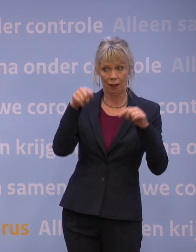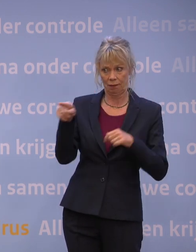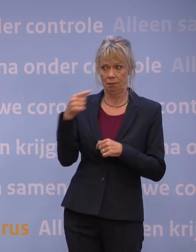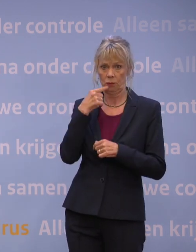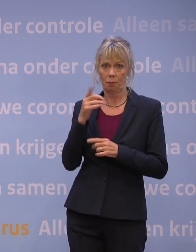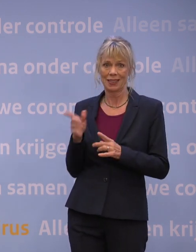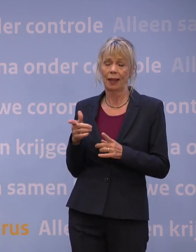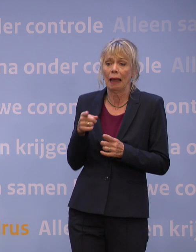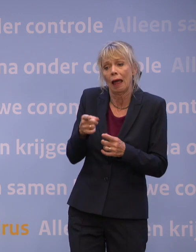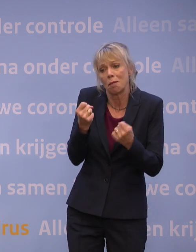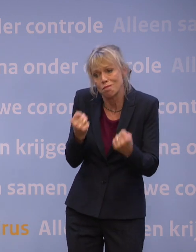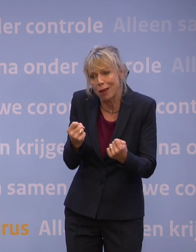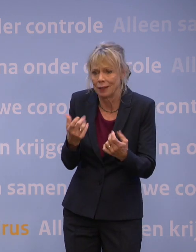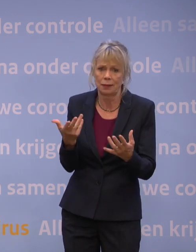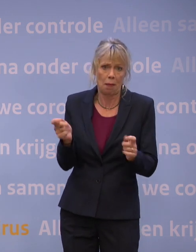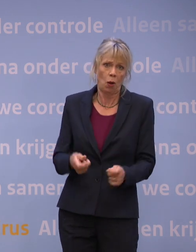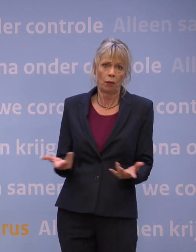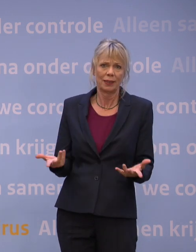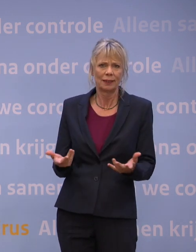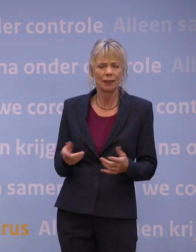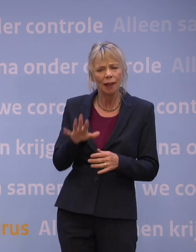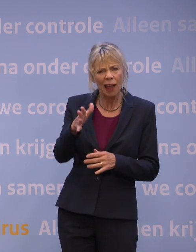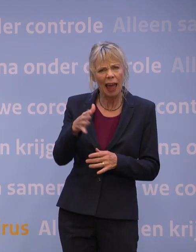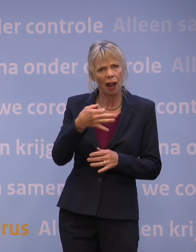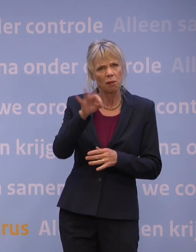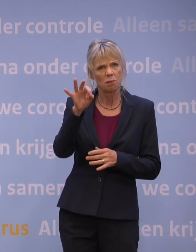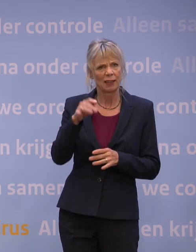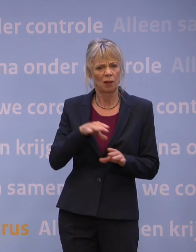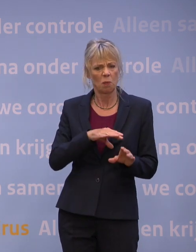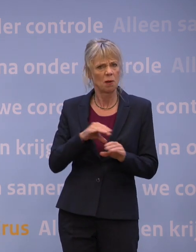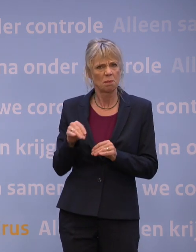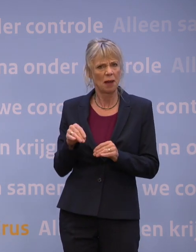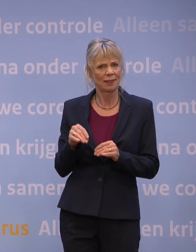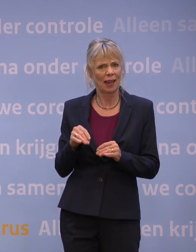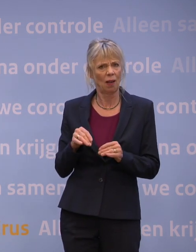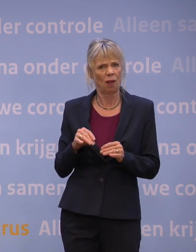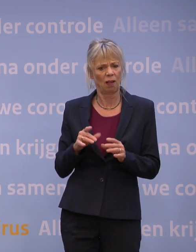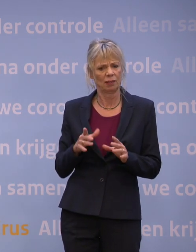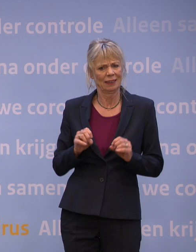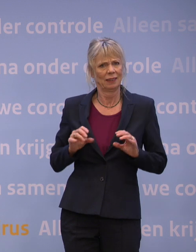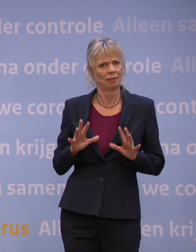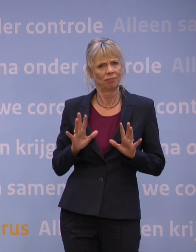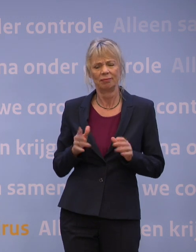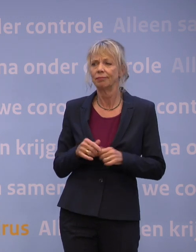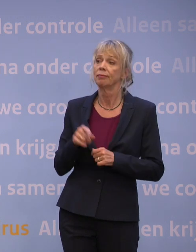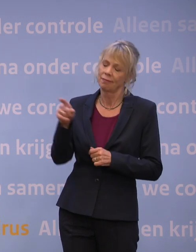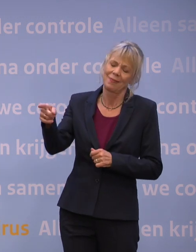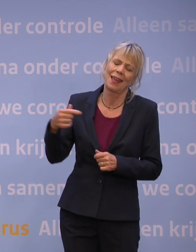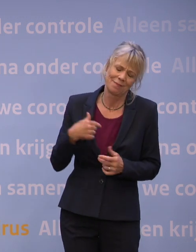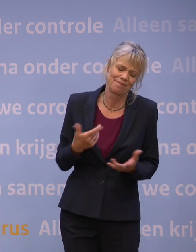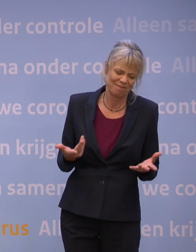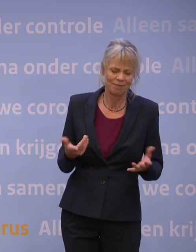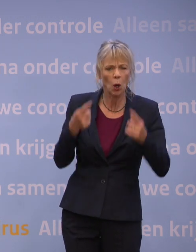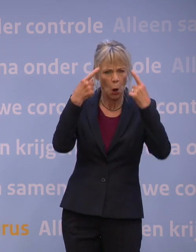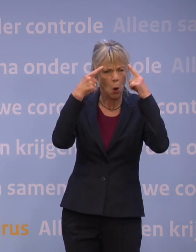die maatregel gewoon los te laten? Nee, dat is echt onverstandig. En ik heb over de koning gezegd dat hij er zelf ook van baalt. Het was georganiseerd